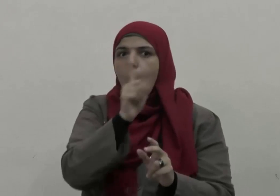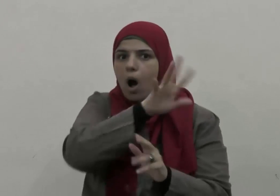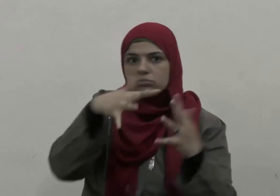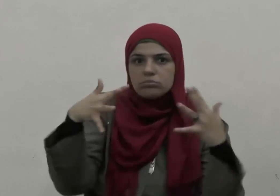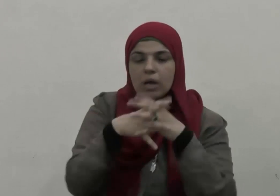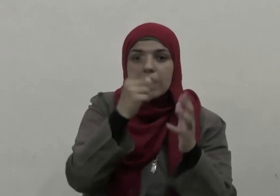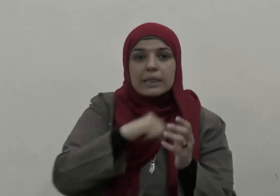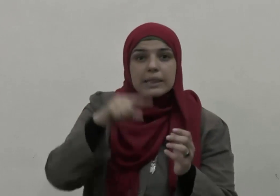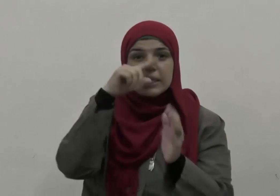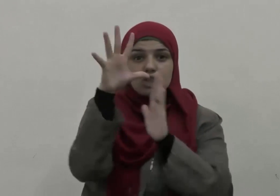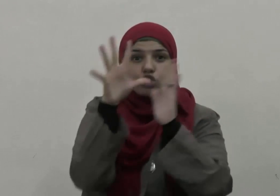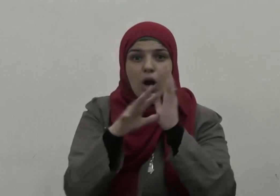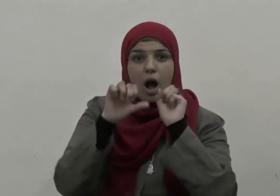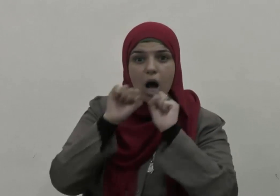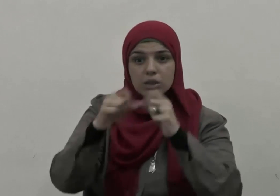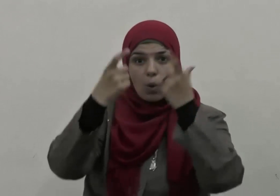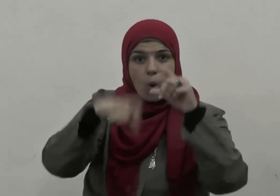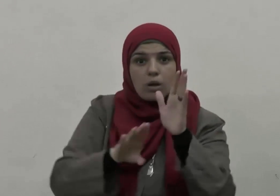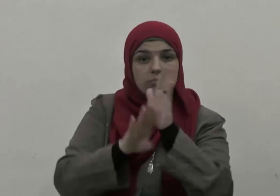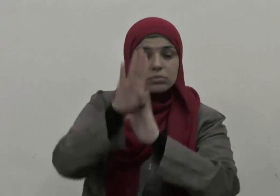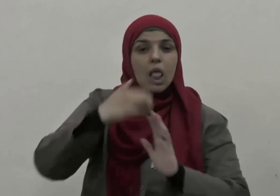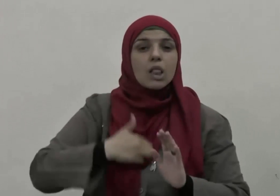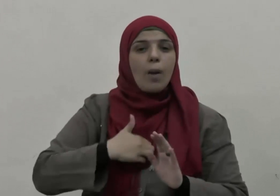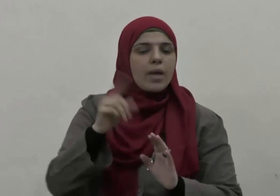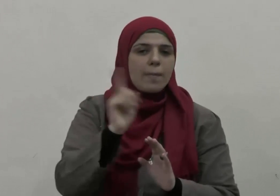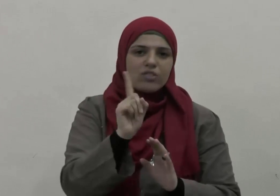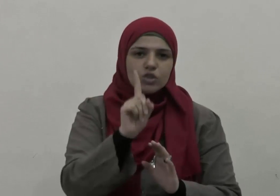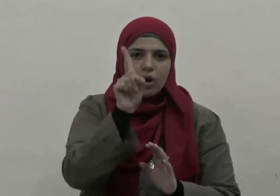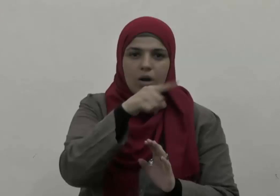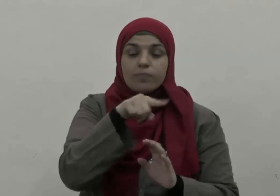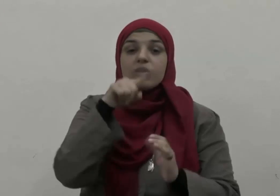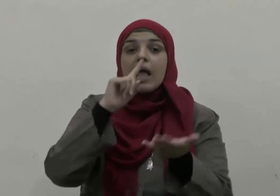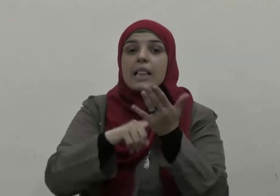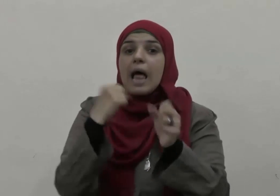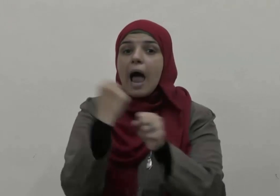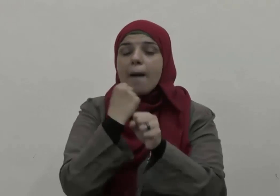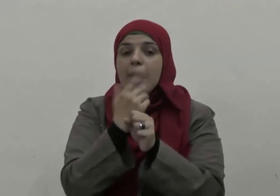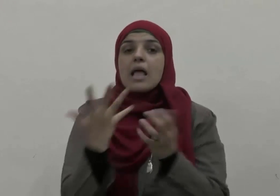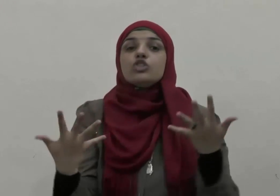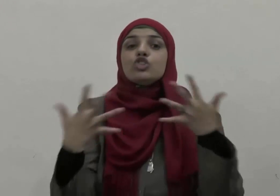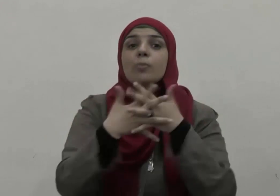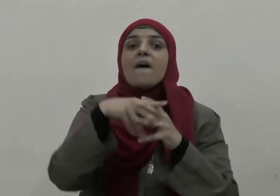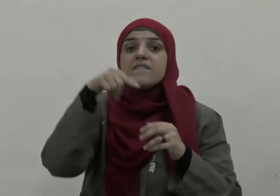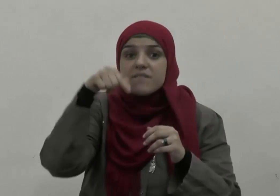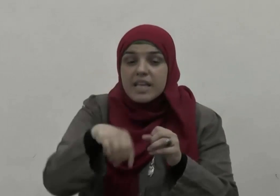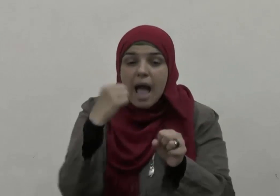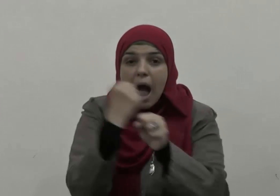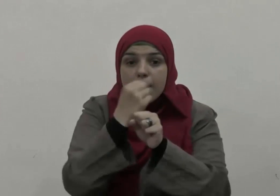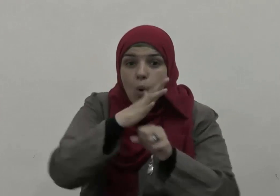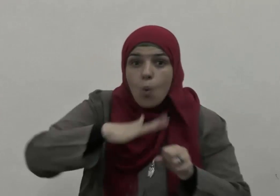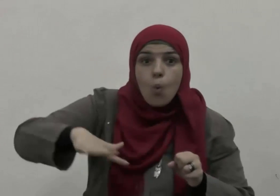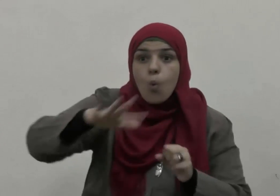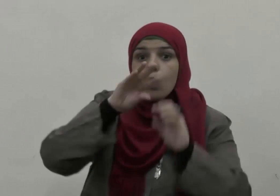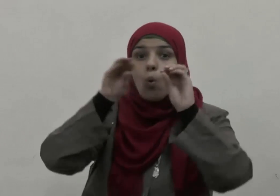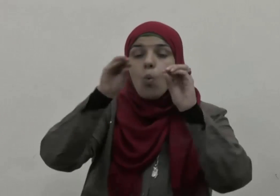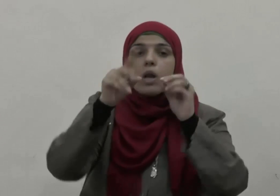تألو على دين أو وطن أو ضمير إن العمل الجماعي الذي ننشده